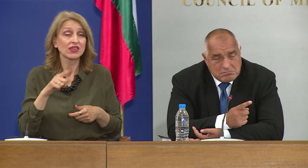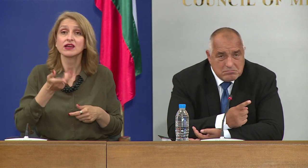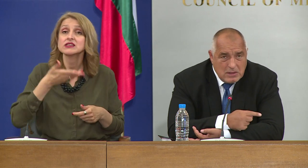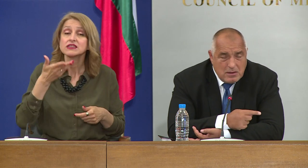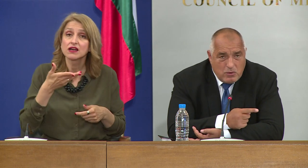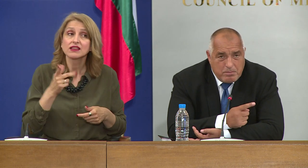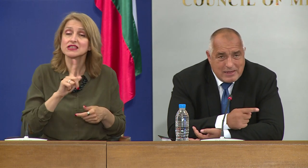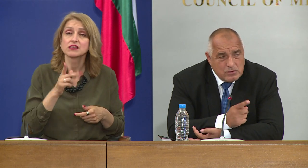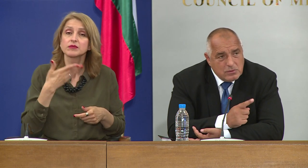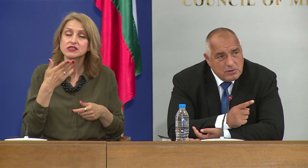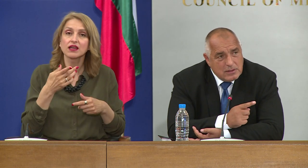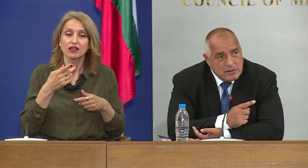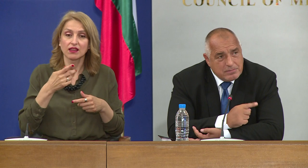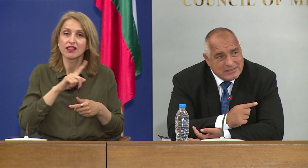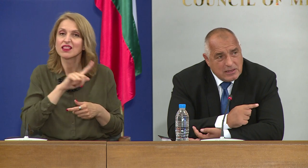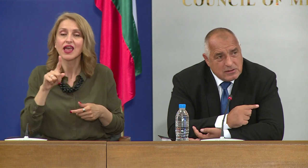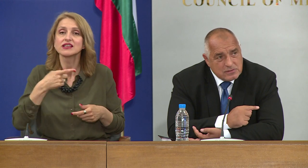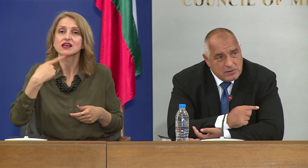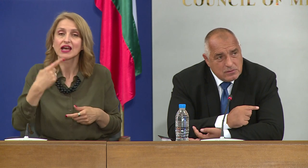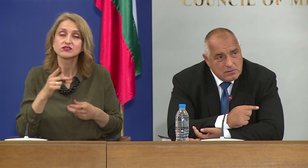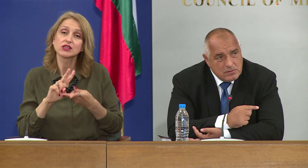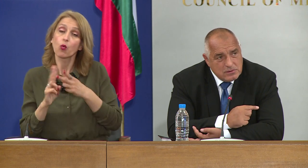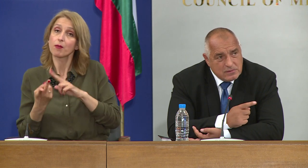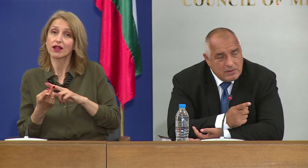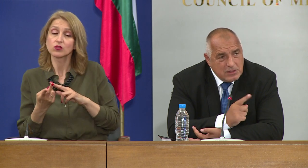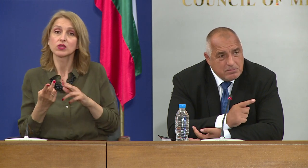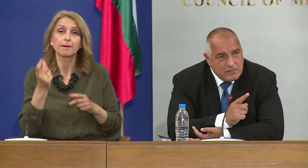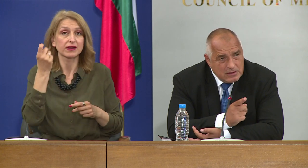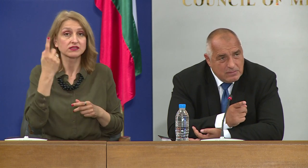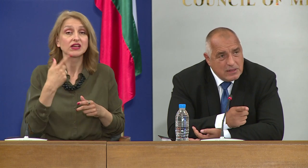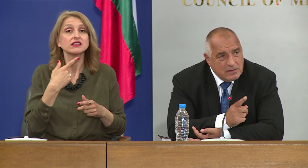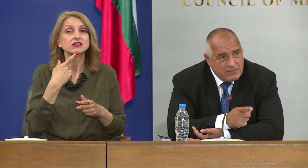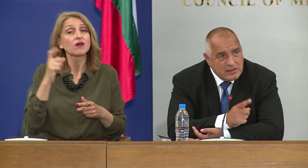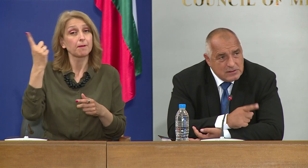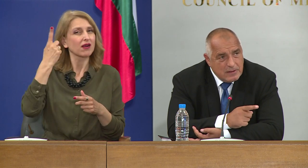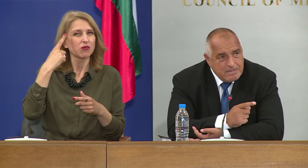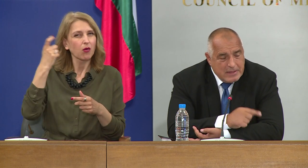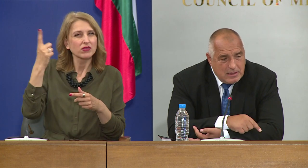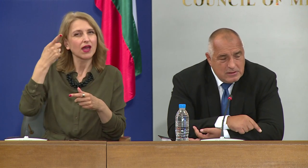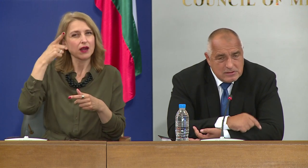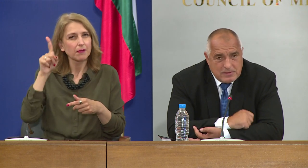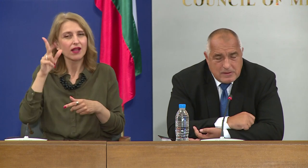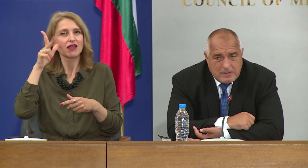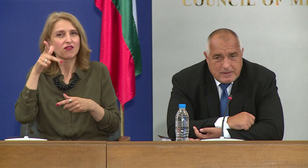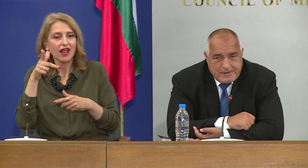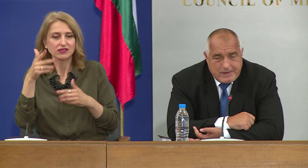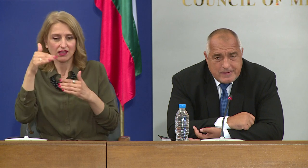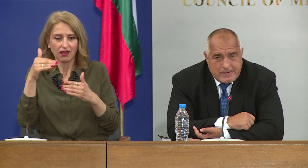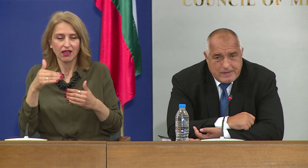са обратно на преседателствата. И затова мина първа Германия, Франция, а ние